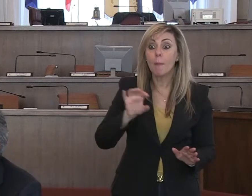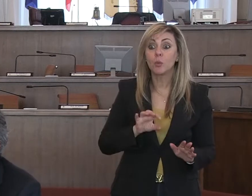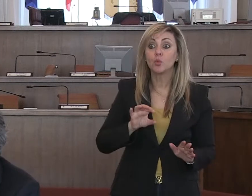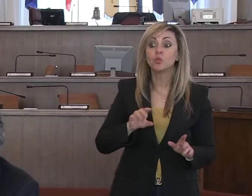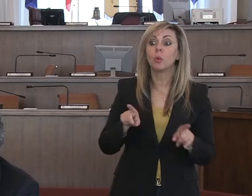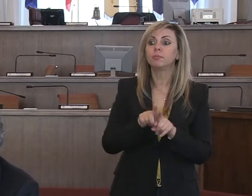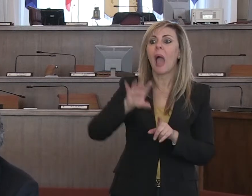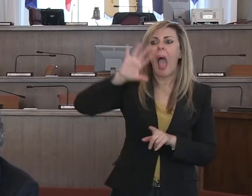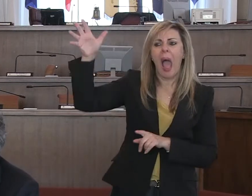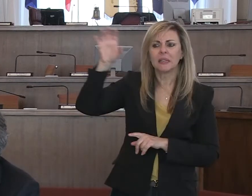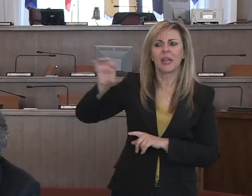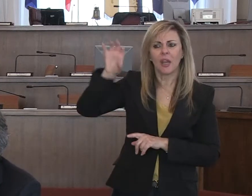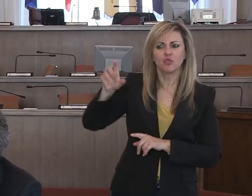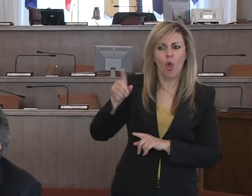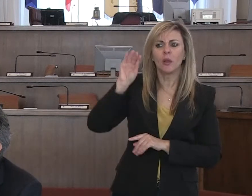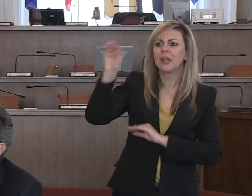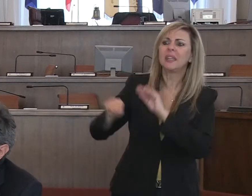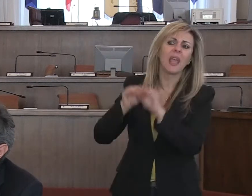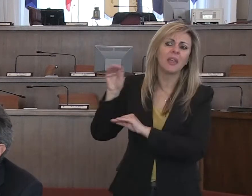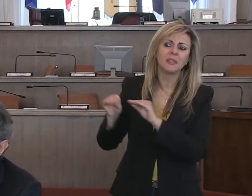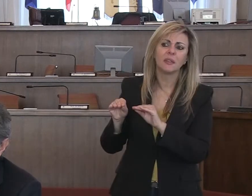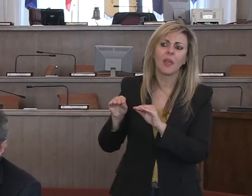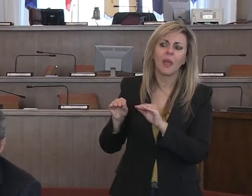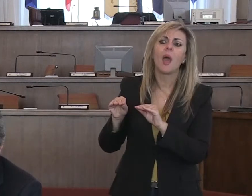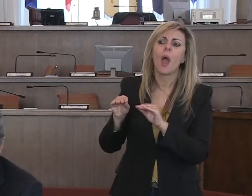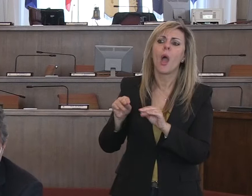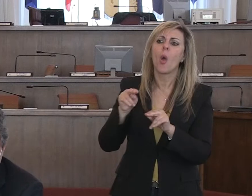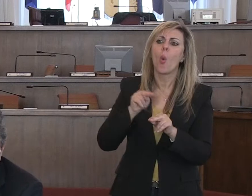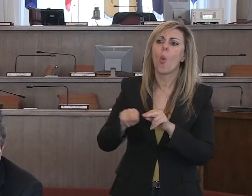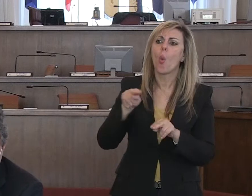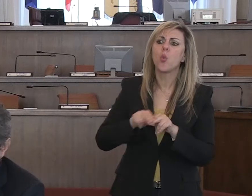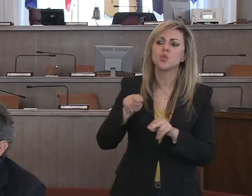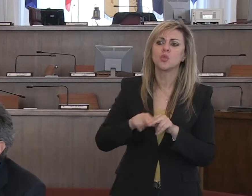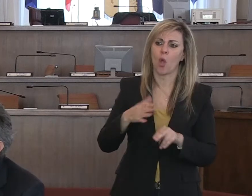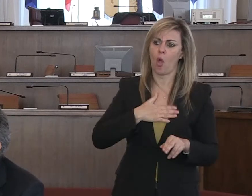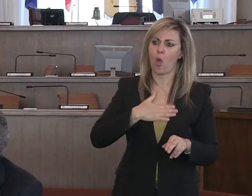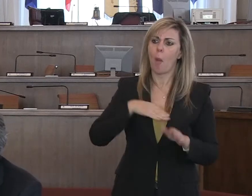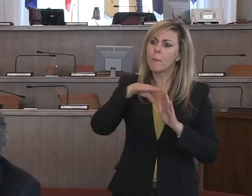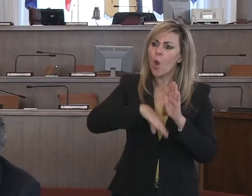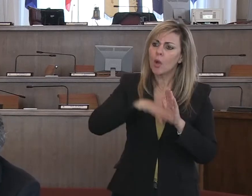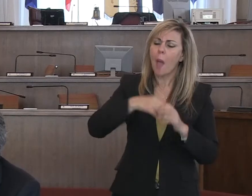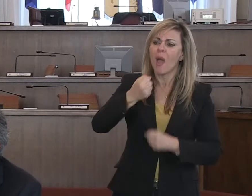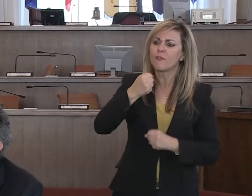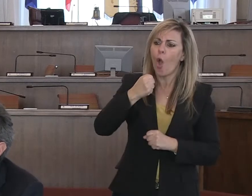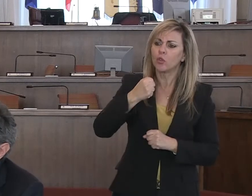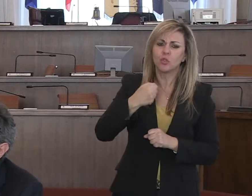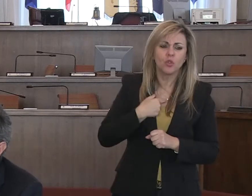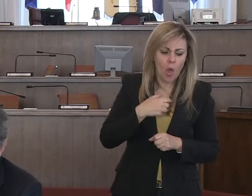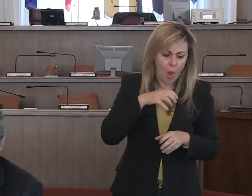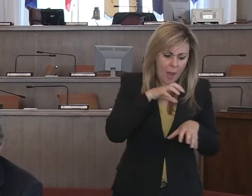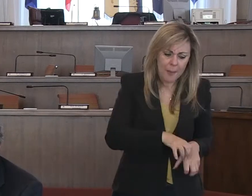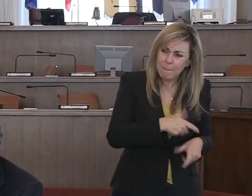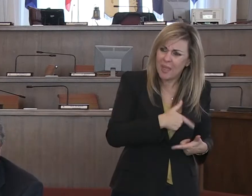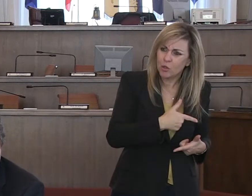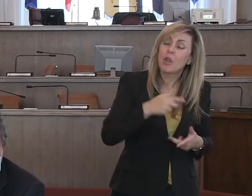Regioni sta chiedendo in generale di poter riutilizzare, riprogrammare i fondi non ancora impegnati sia dei